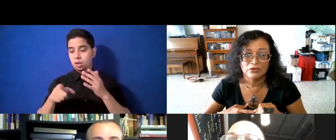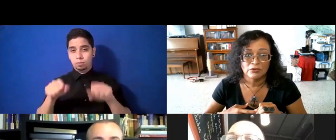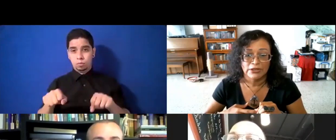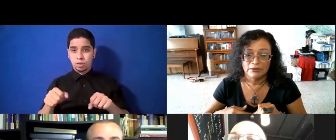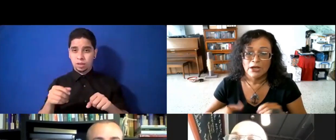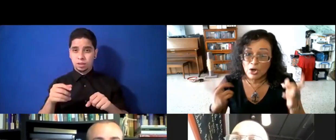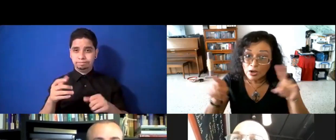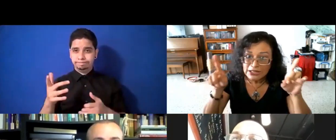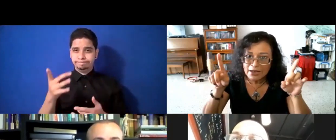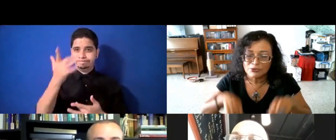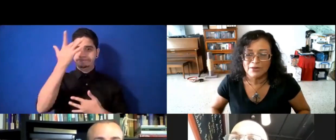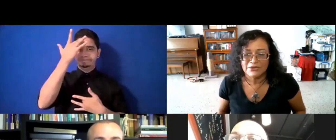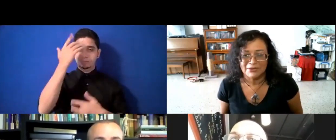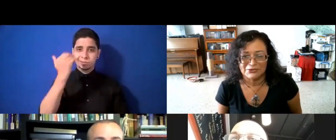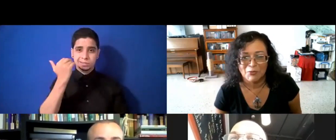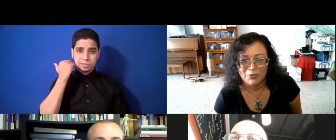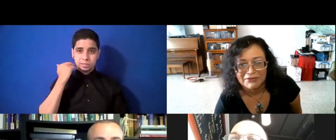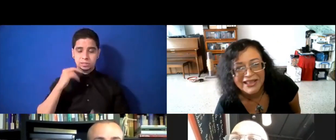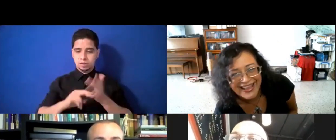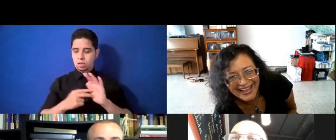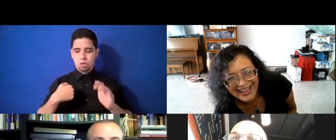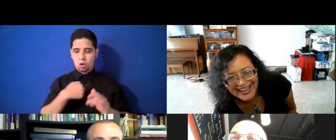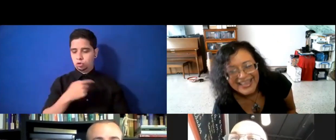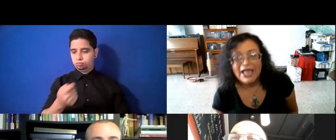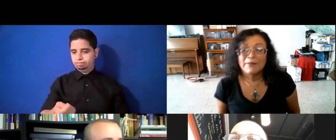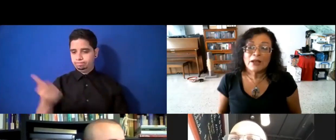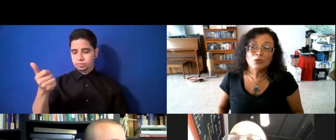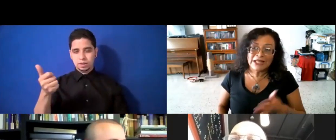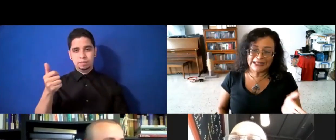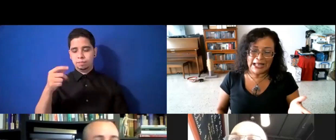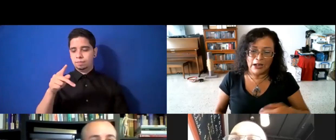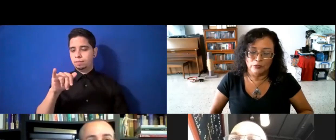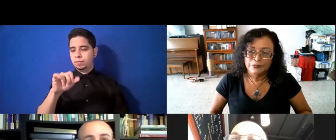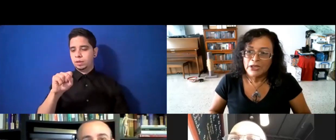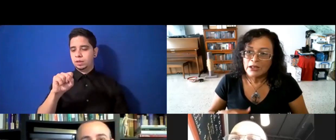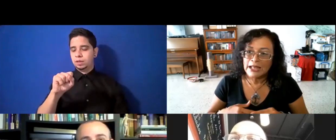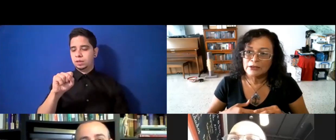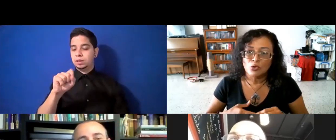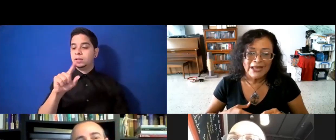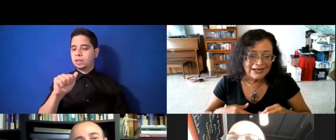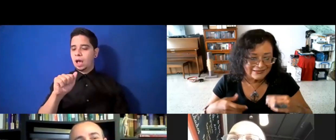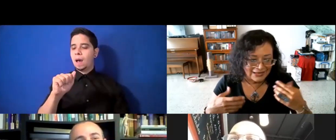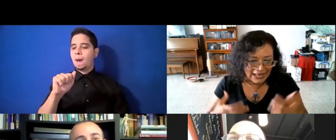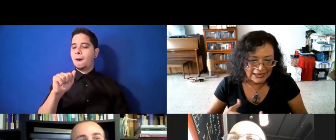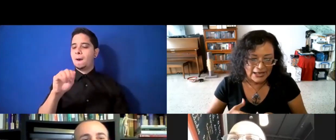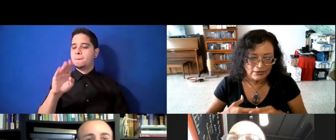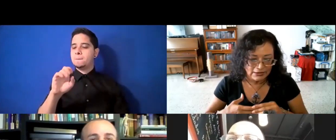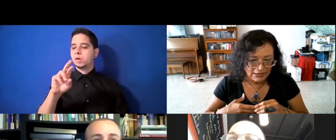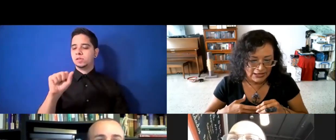es lo que, no tenemos en Pisa Brosa, muy bien. Pregunta que te hago, tú vienes del área, de